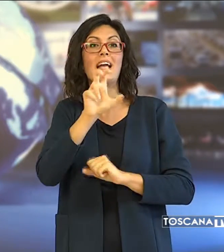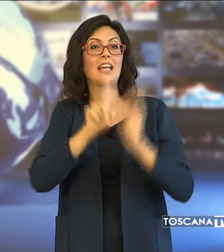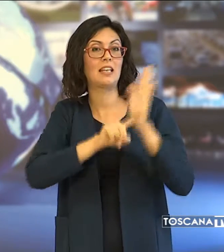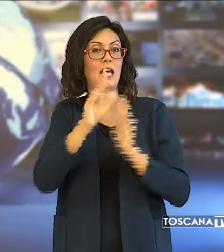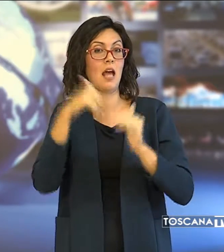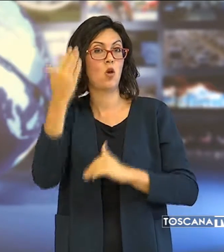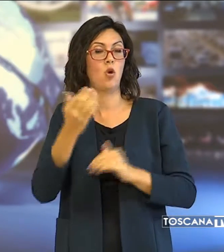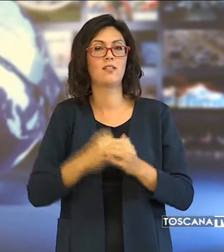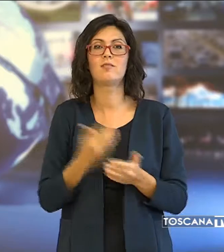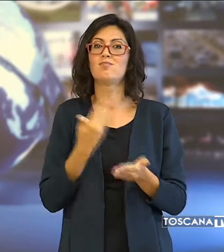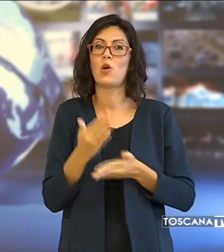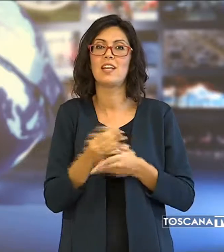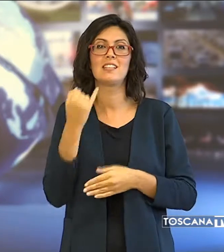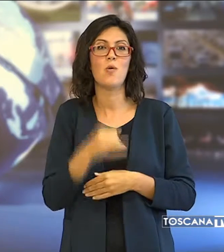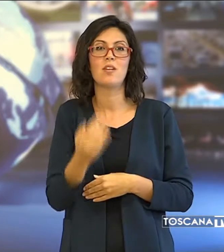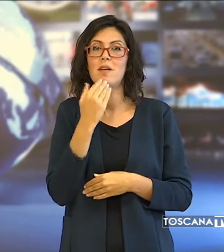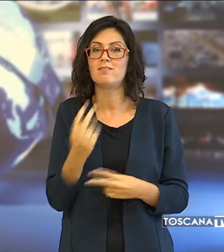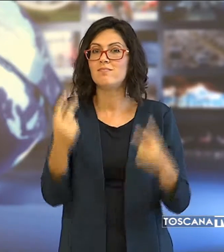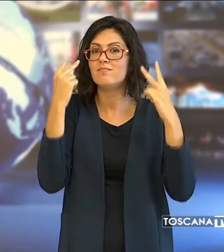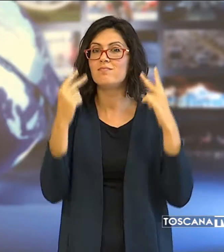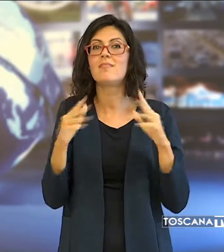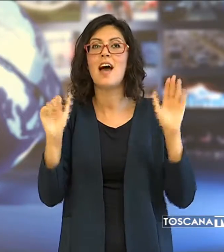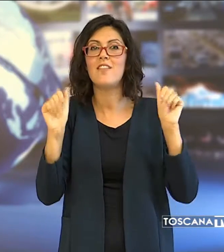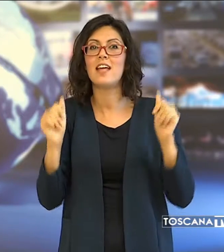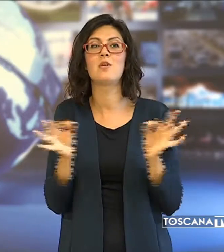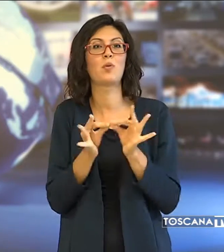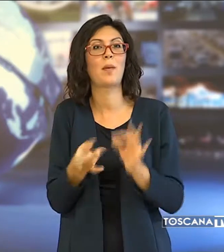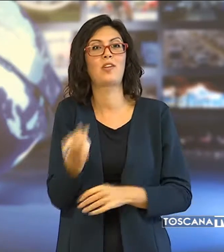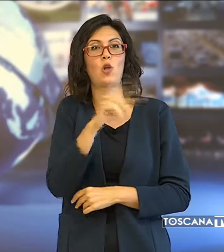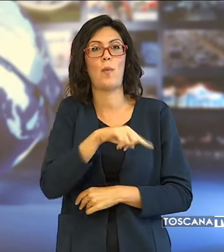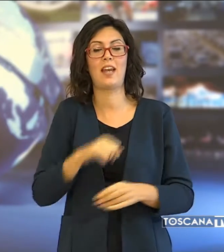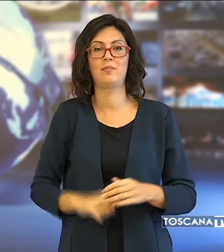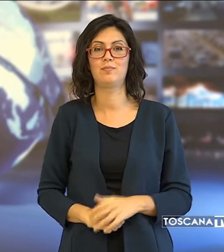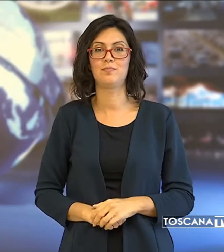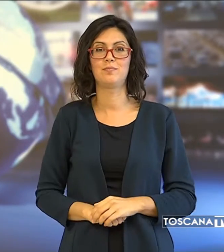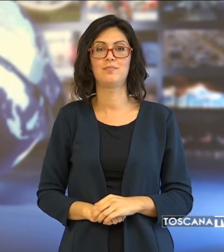gradi. È tutto, grazie per averci seguito, arrivederci a domani.